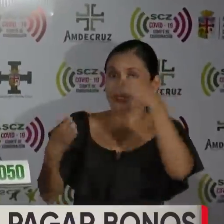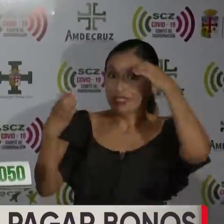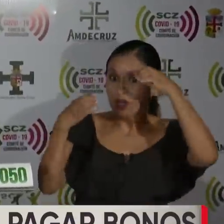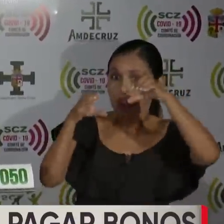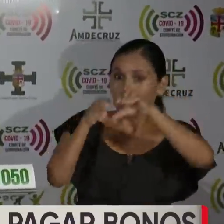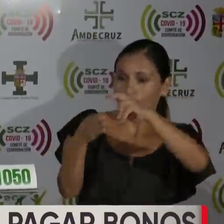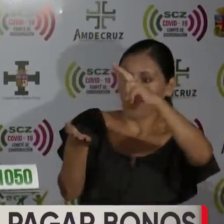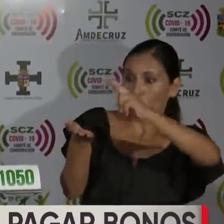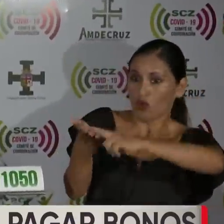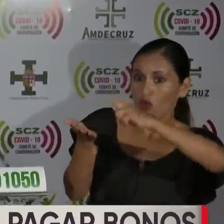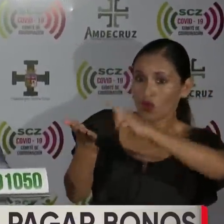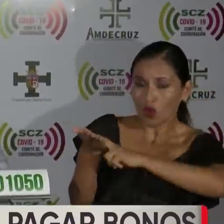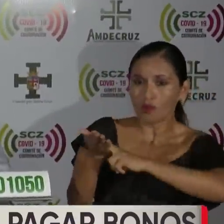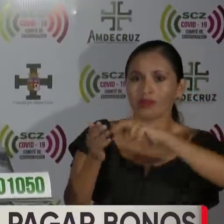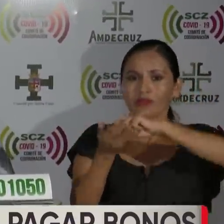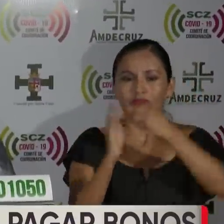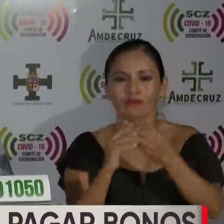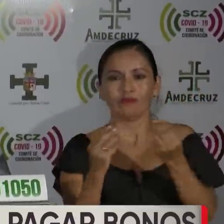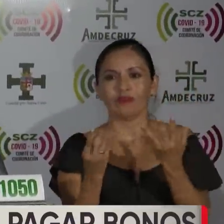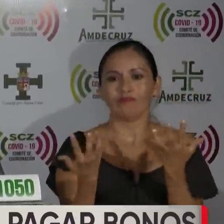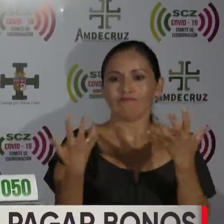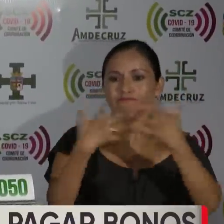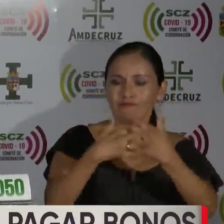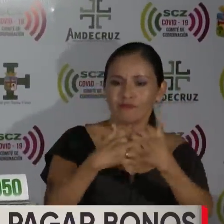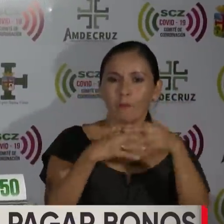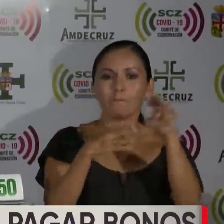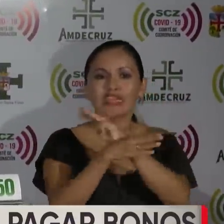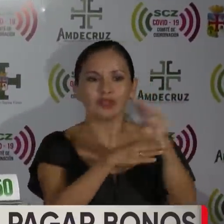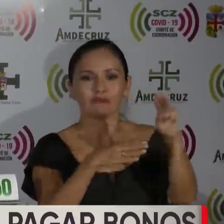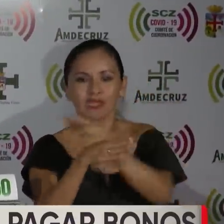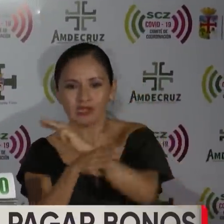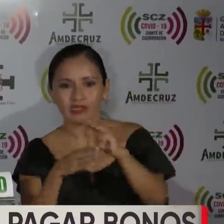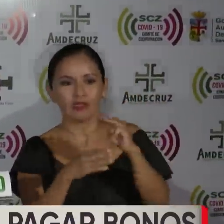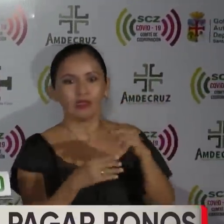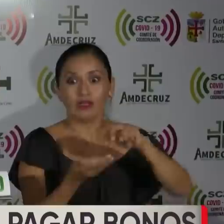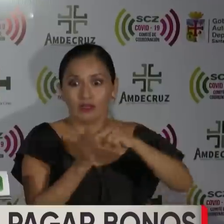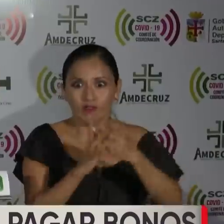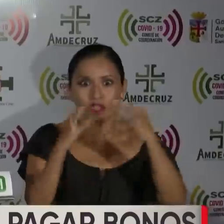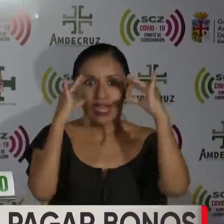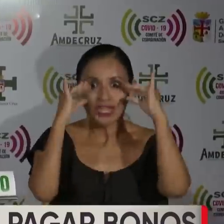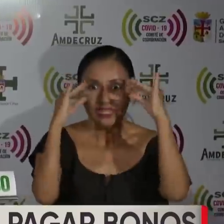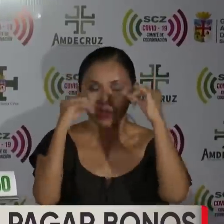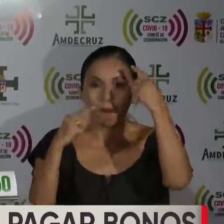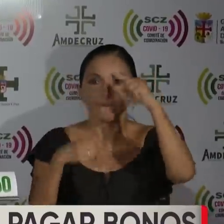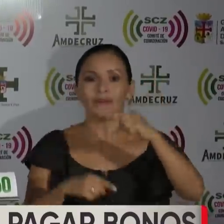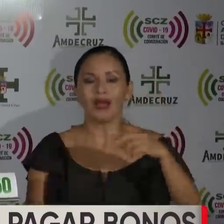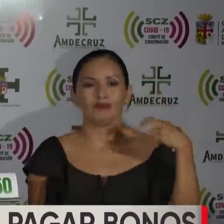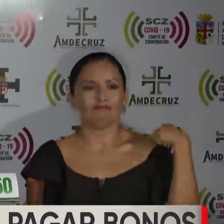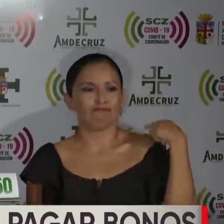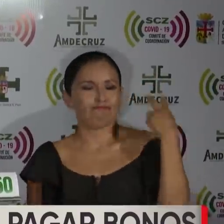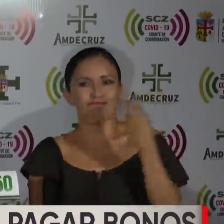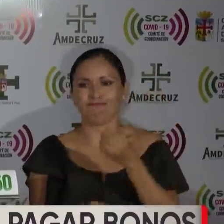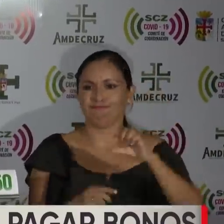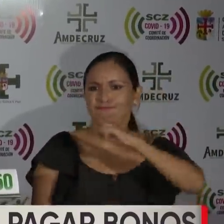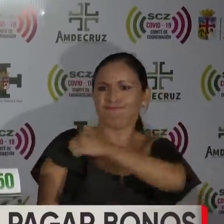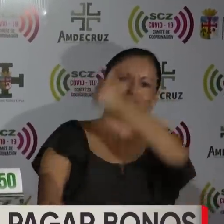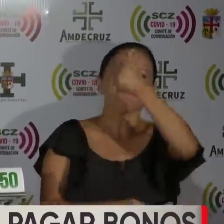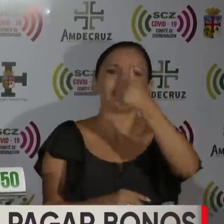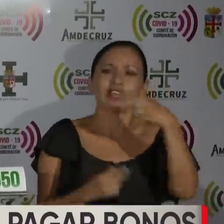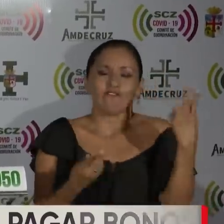interministerial se convierte en un instructivo para el comandante en jefe de las Fuerzas Armadas.